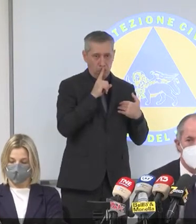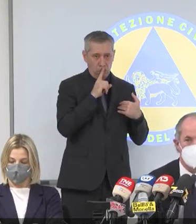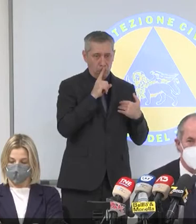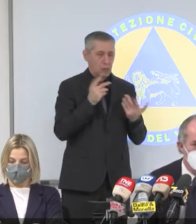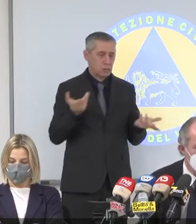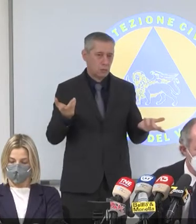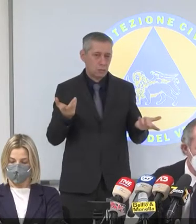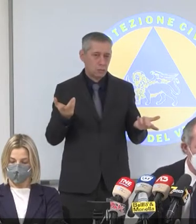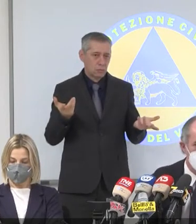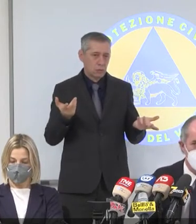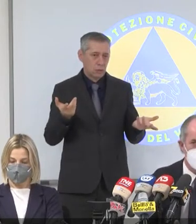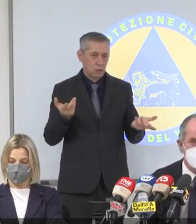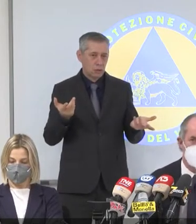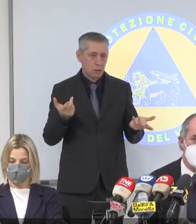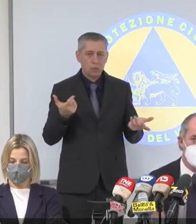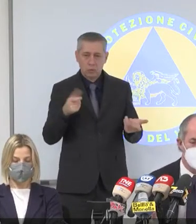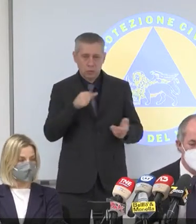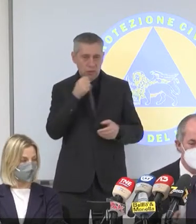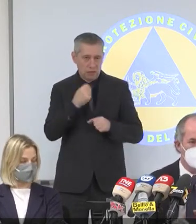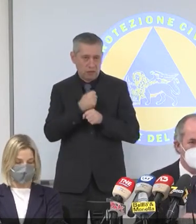Qualcuno ha ancora bisogno di andare a lavorare.